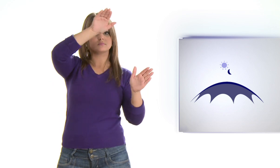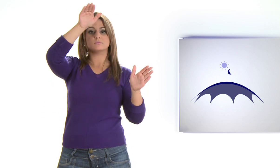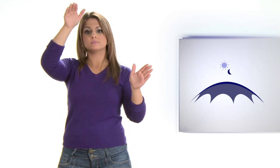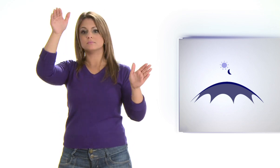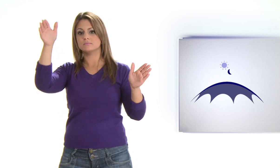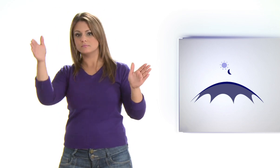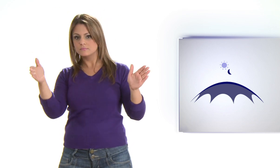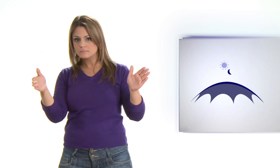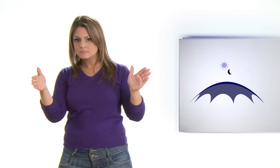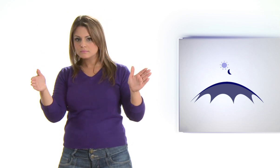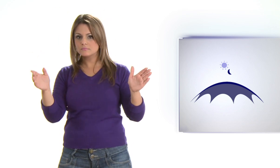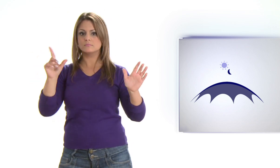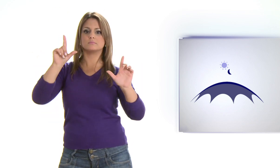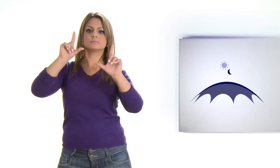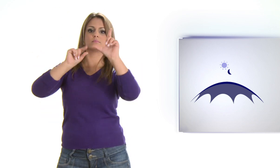Planetário Planetário